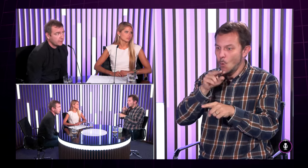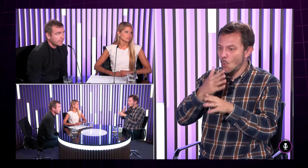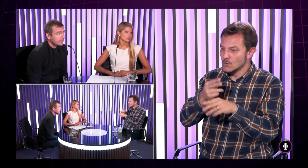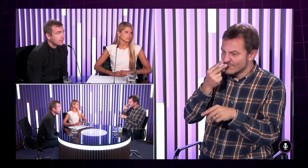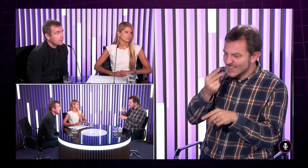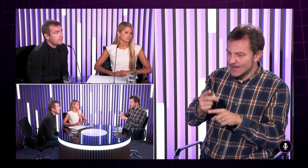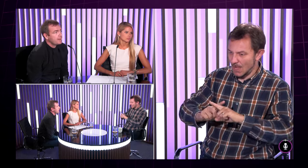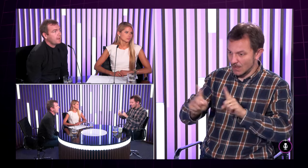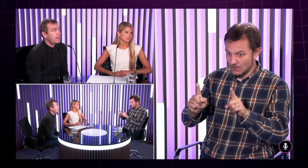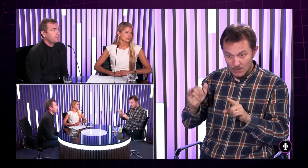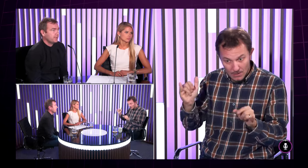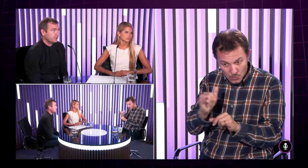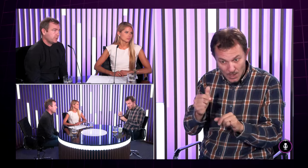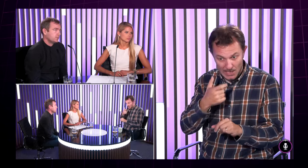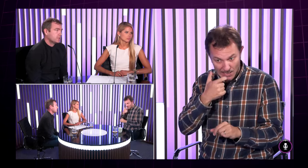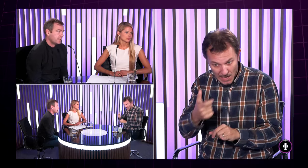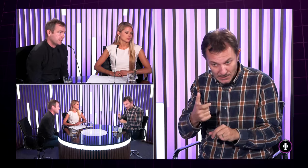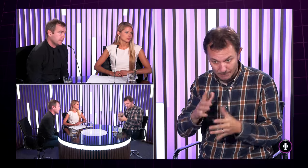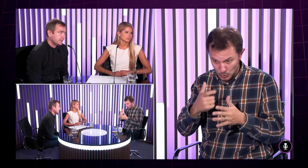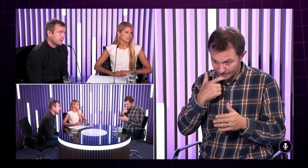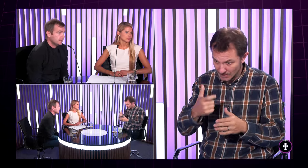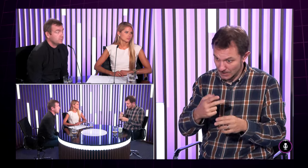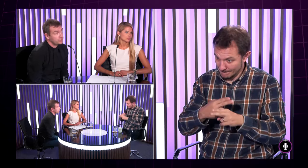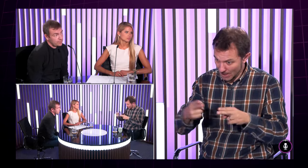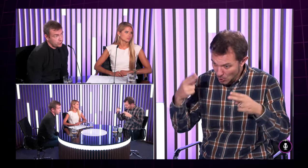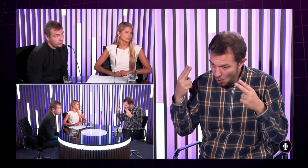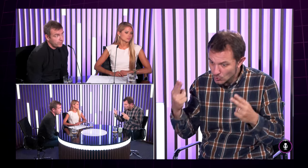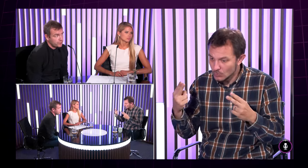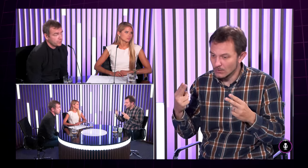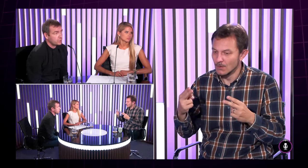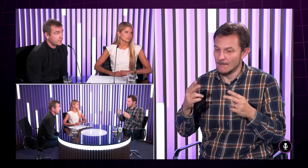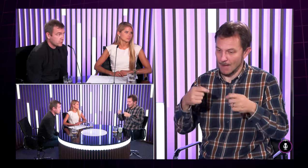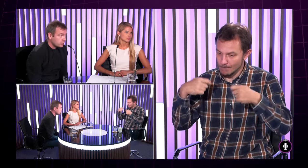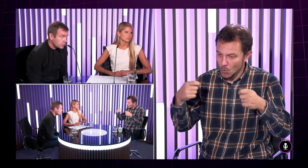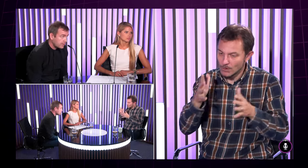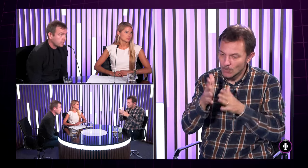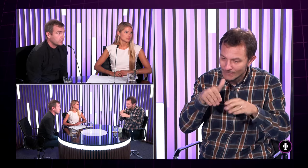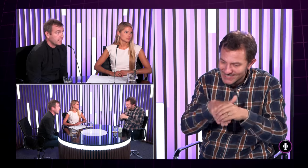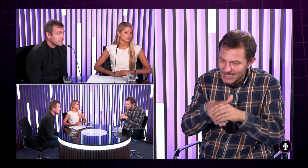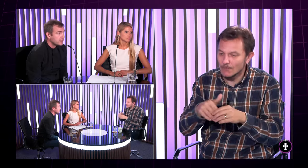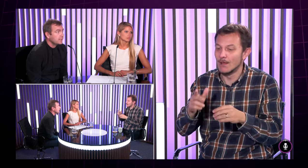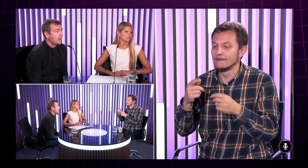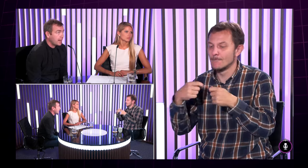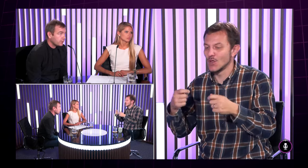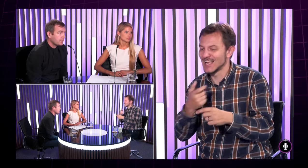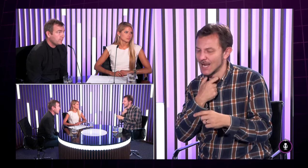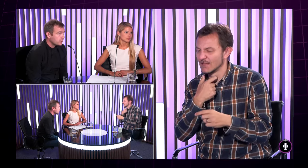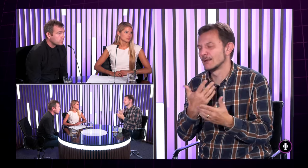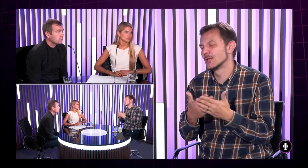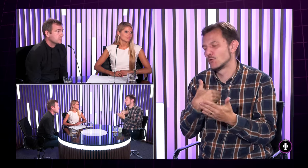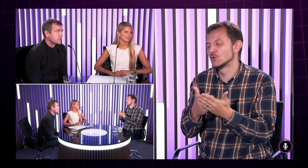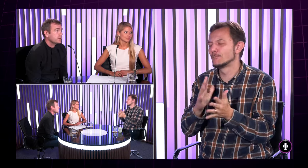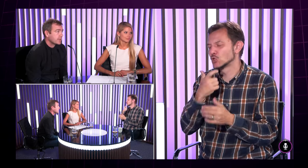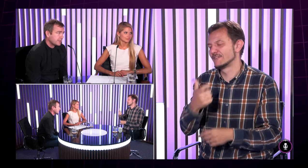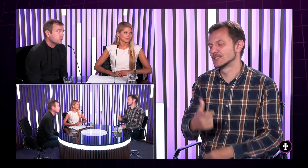medzinárodne a preto naozaj niekto sa môže čudovať že posunkový jazyk skutočný plnodnotný jazyk a áno máme